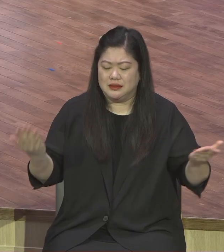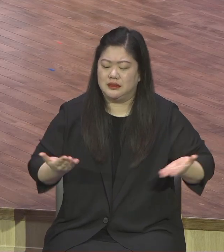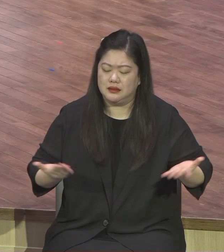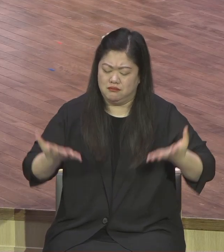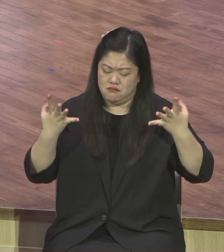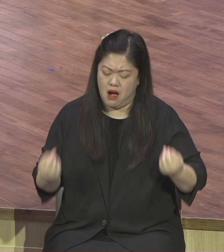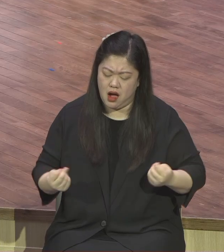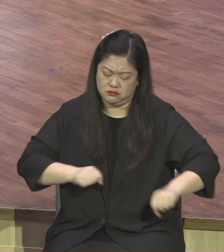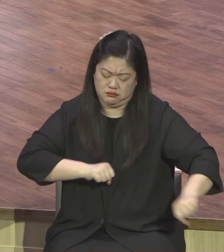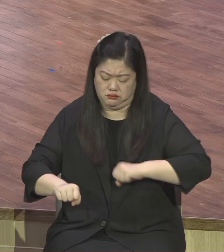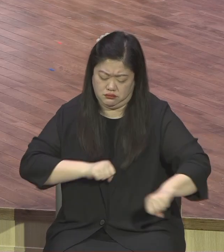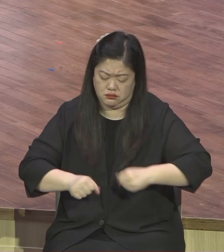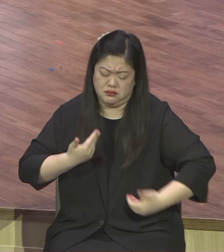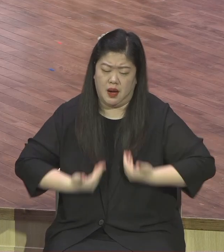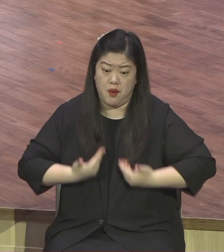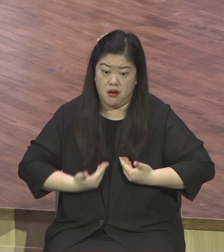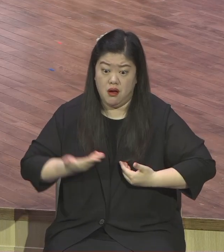하나님의 나라를 위해서 쓰임 받는 거 하나도 없어요.